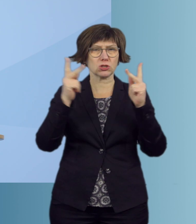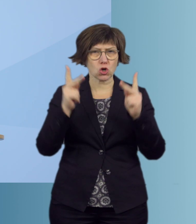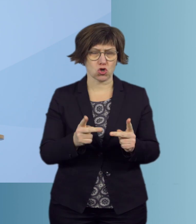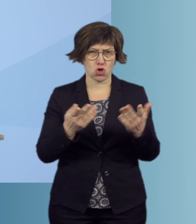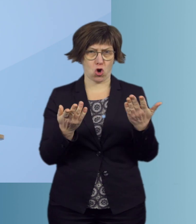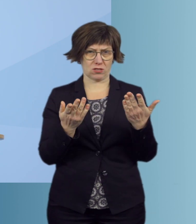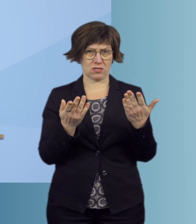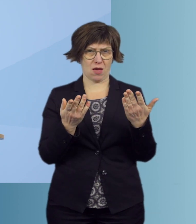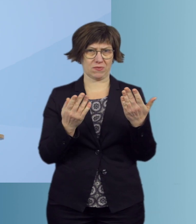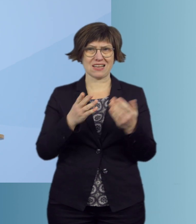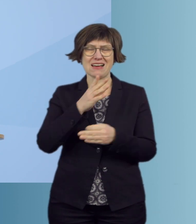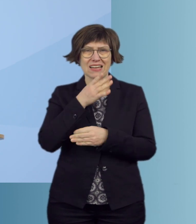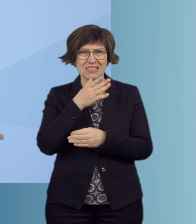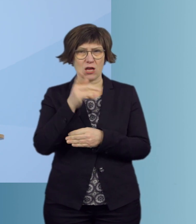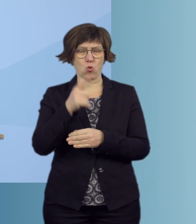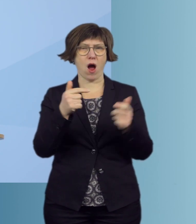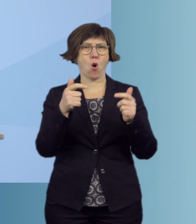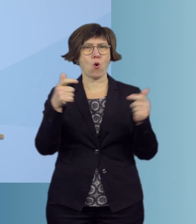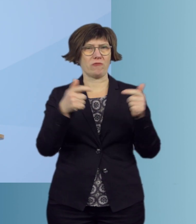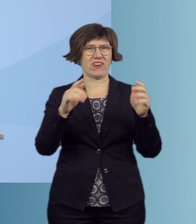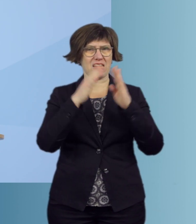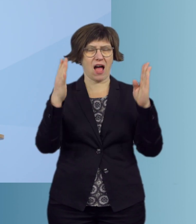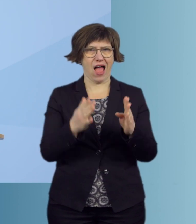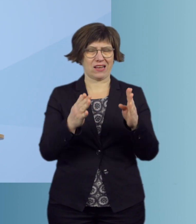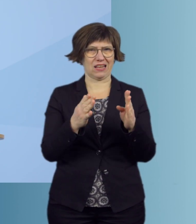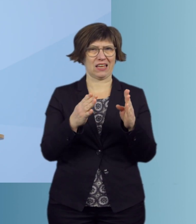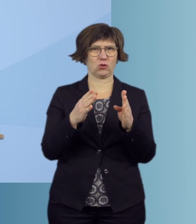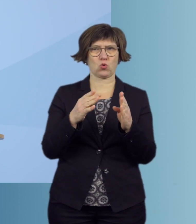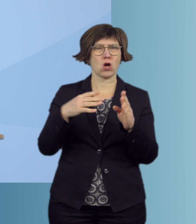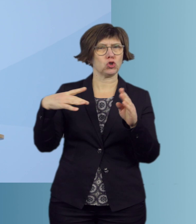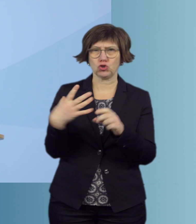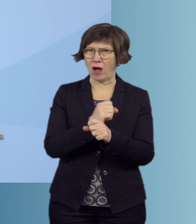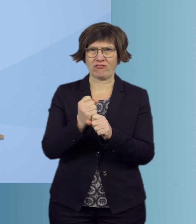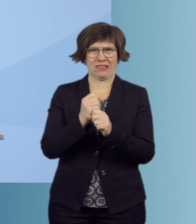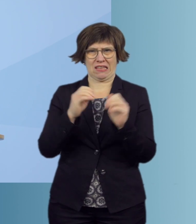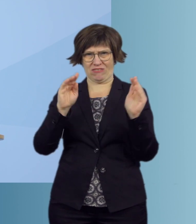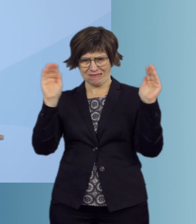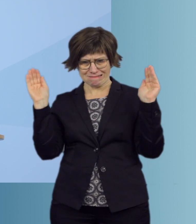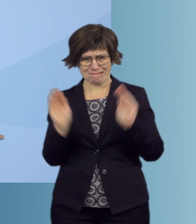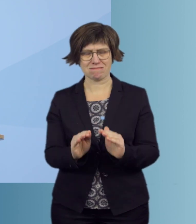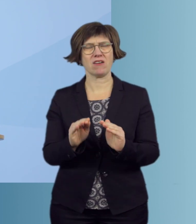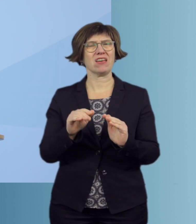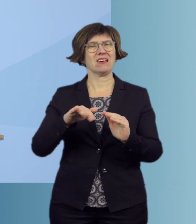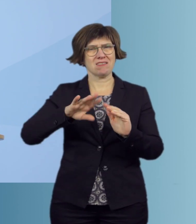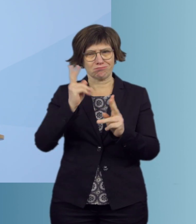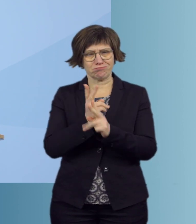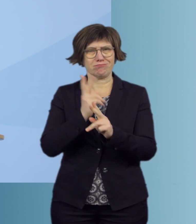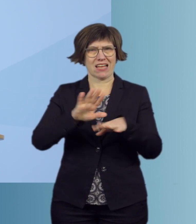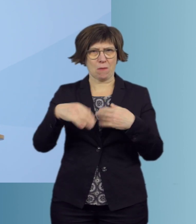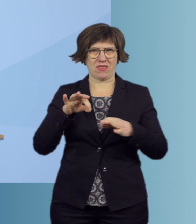das Risiko auch in den Pflegeeinrichtungen nicht auf Null gebracht werden kann, dass es zu Infektionen kommt und wenn dieses